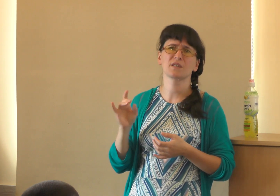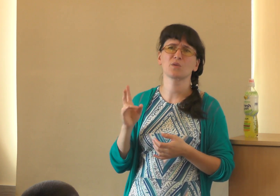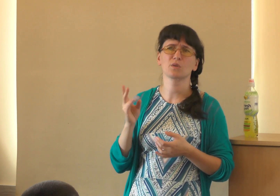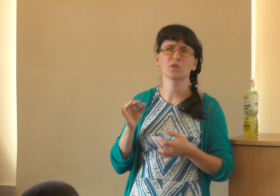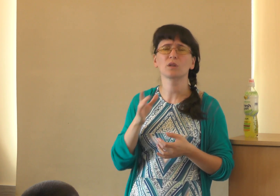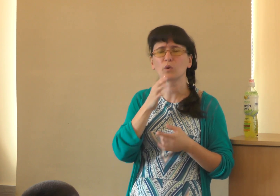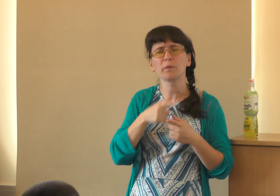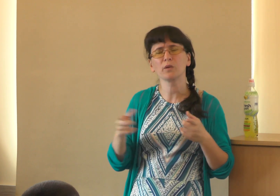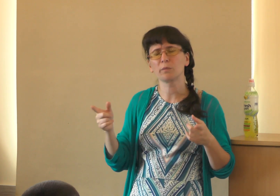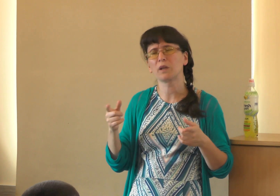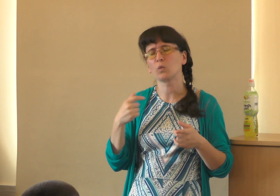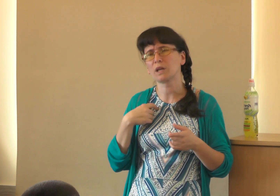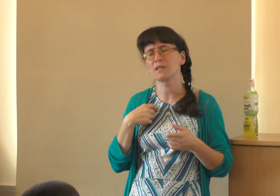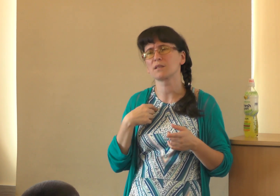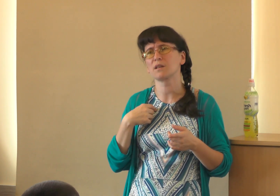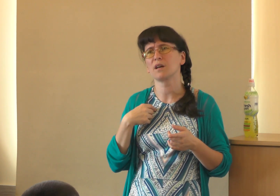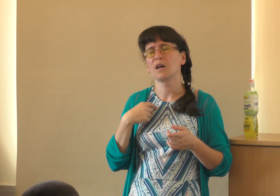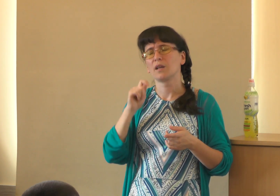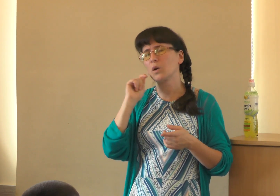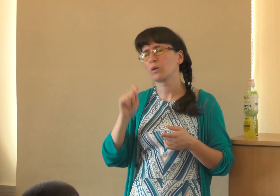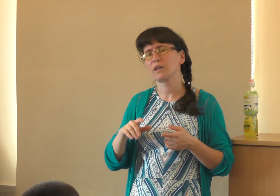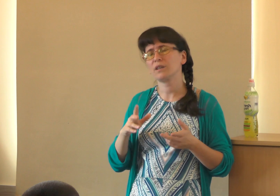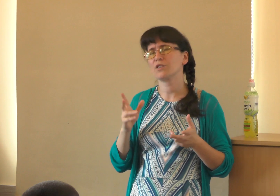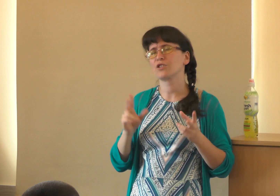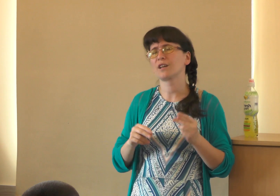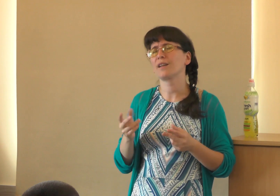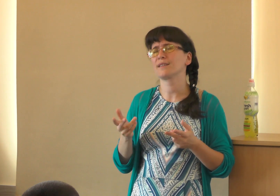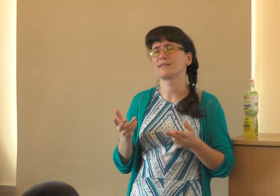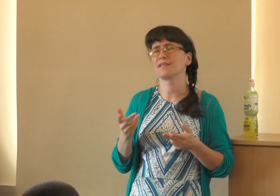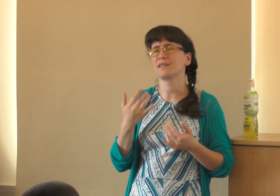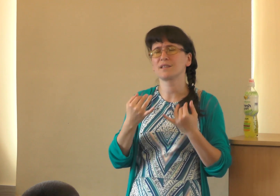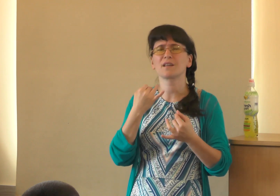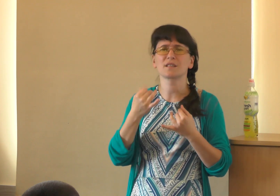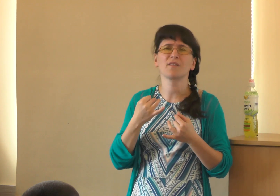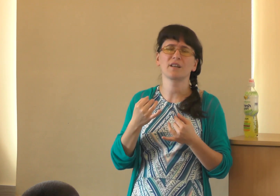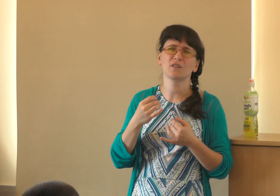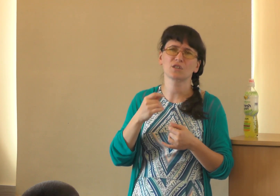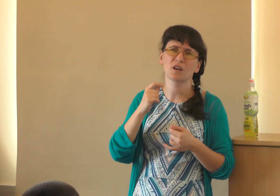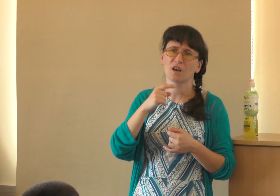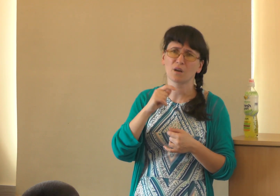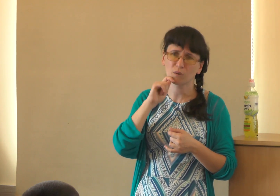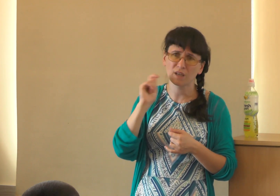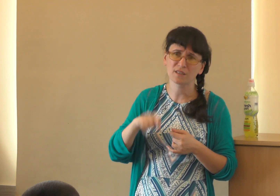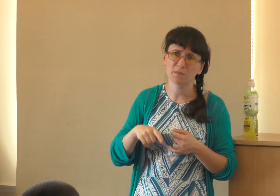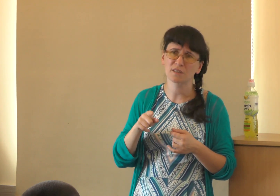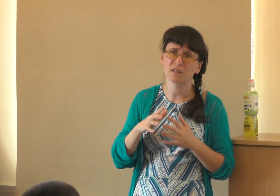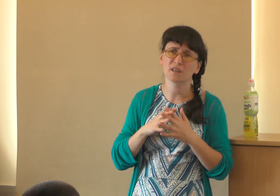Союза. Но такой период был. У нас на Украине считалось... Если ты разговариваешь на украинском языке,